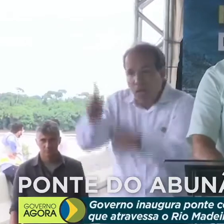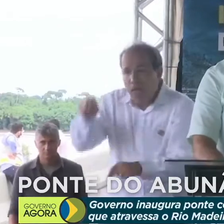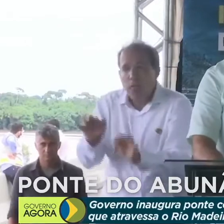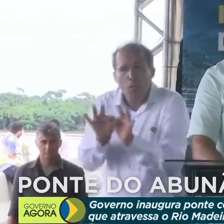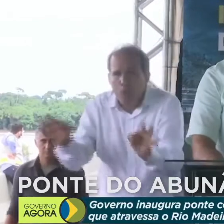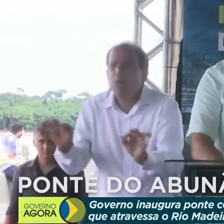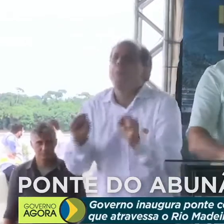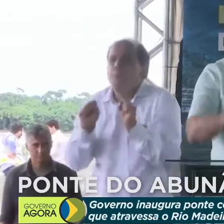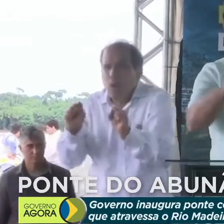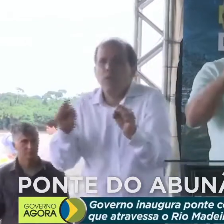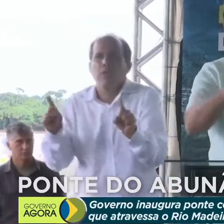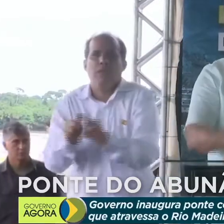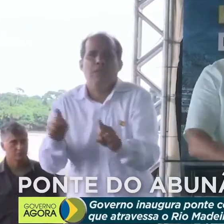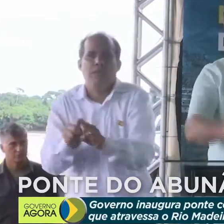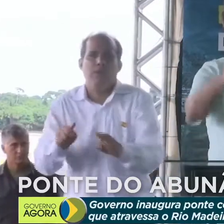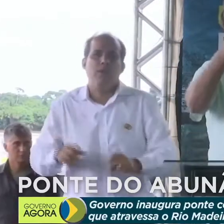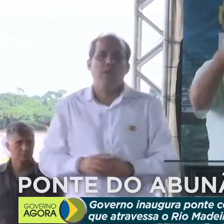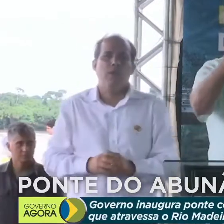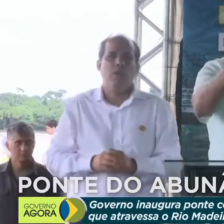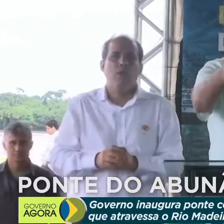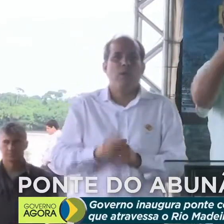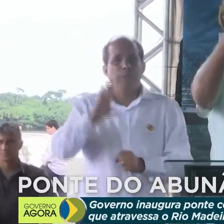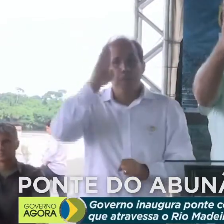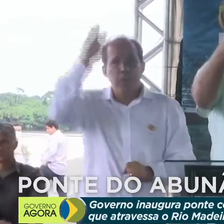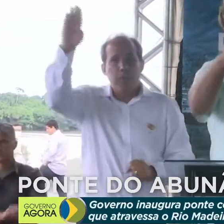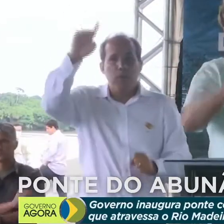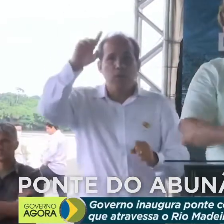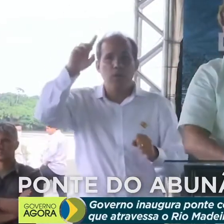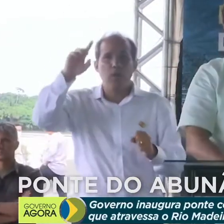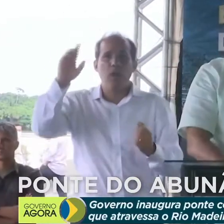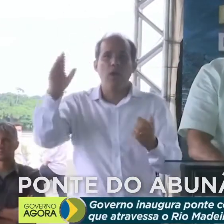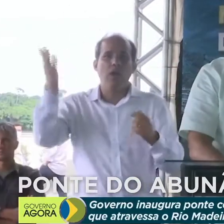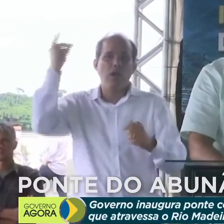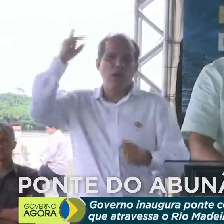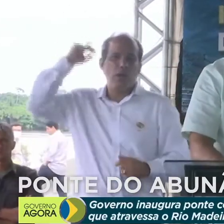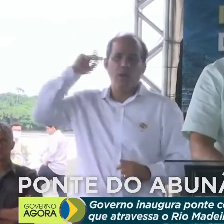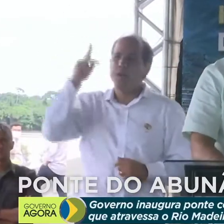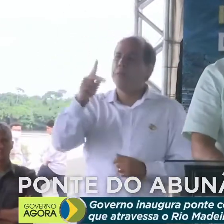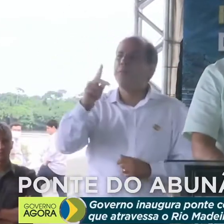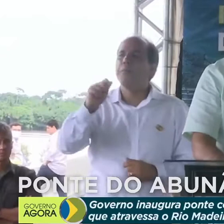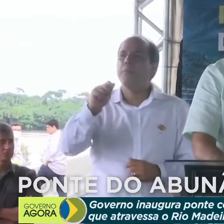pessoa. Ela começa com a parteira de muitos nós no passado.